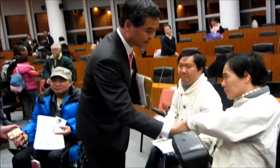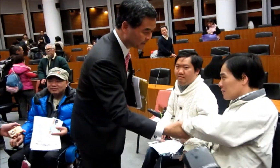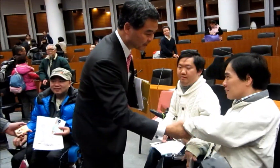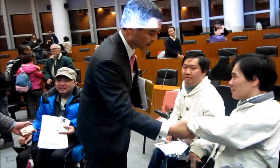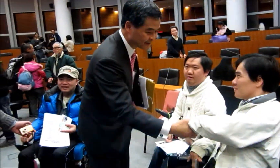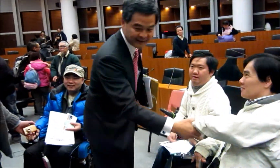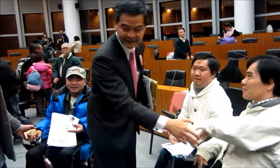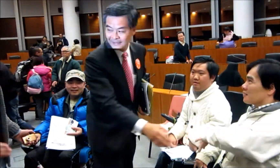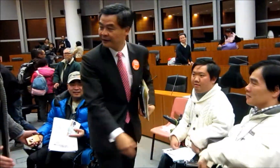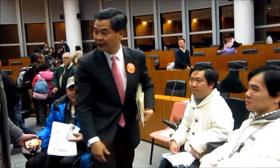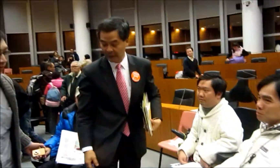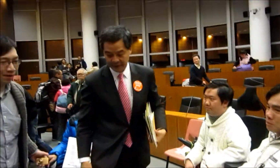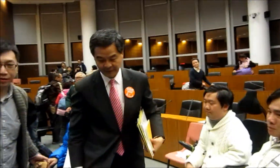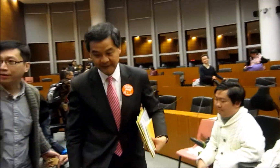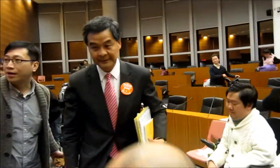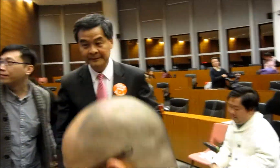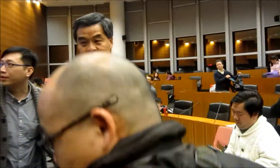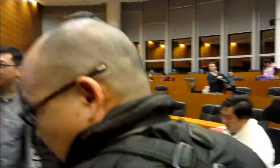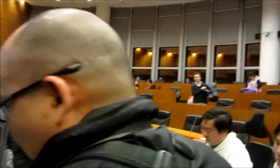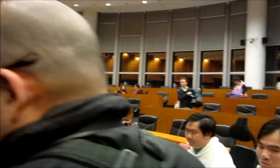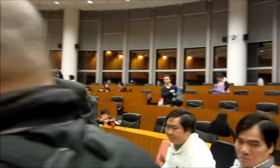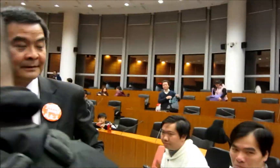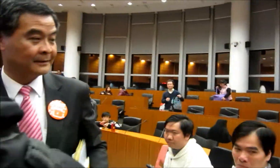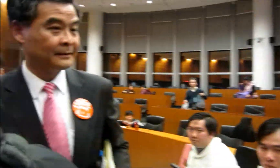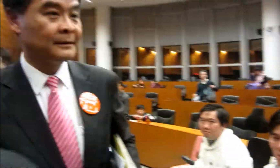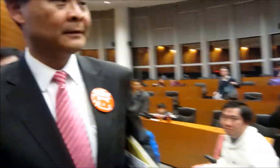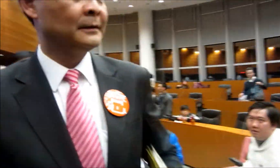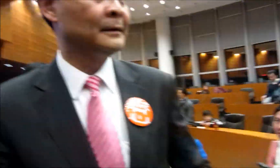外面有些記者要很有名對